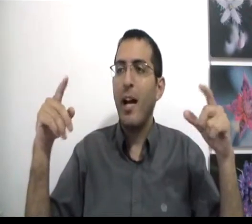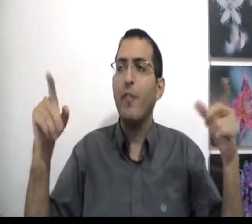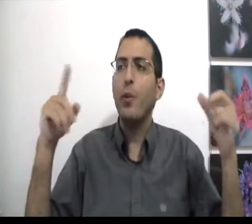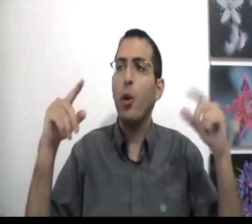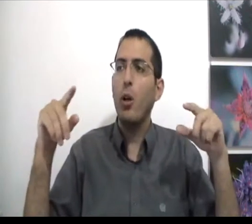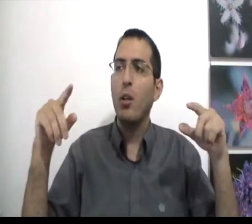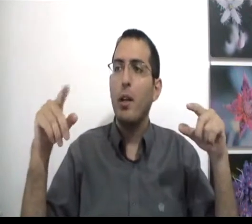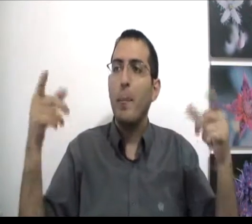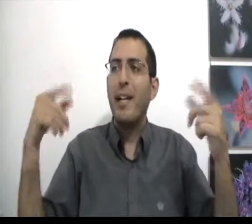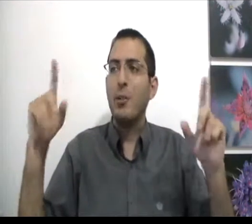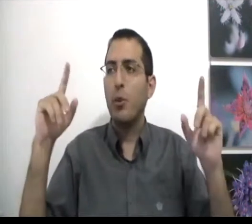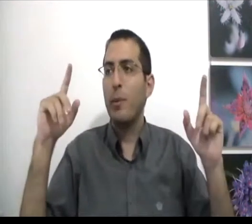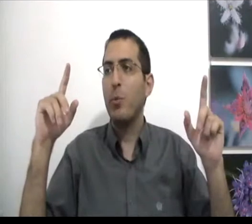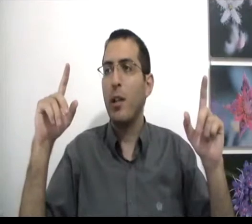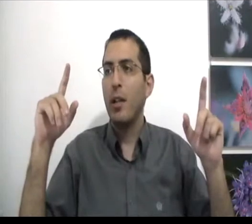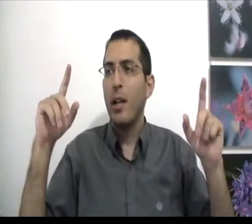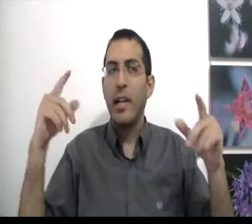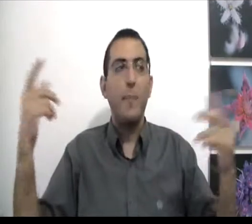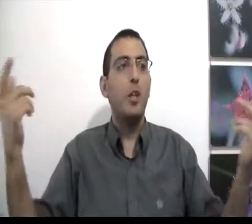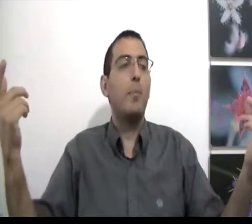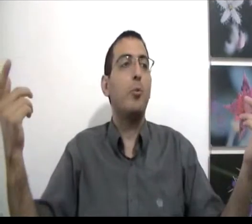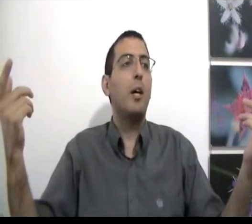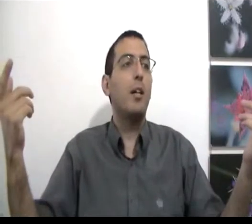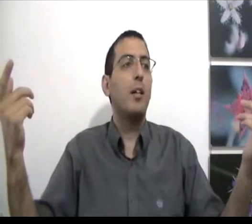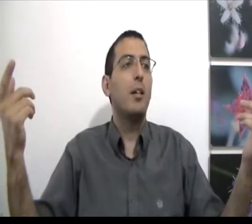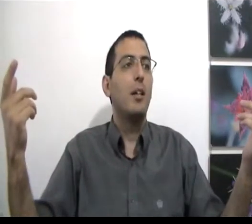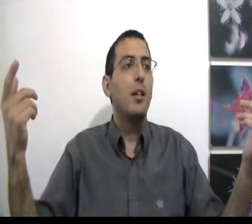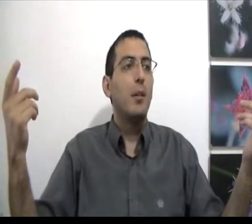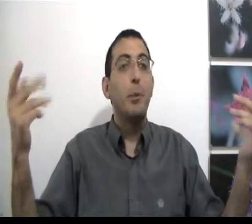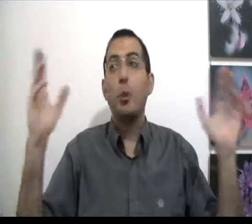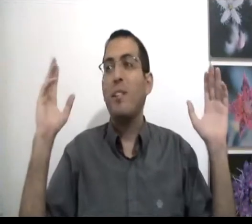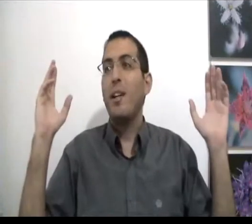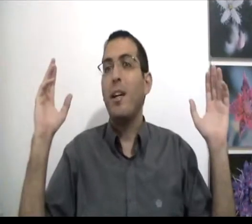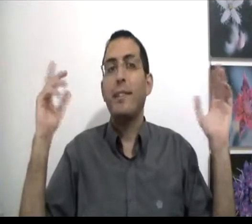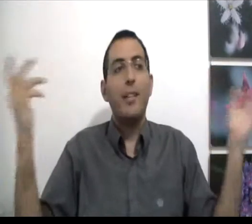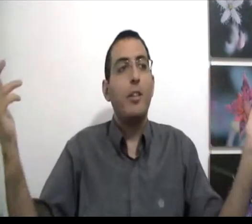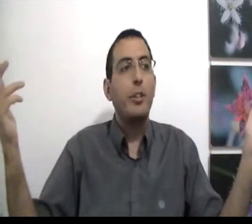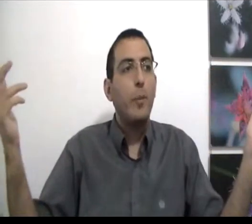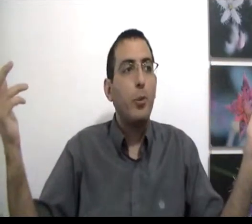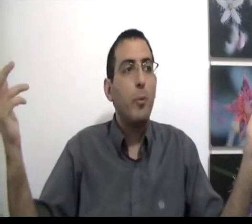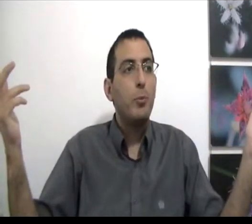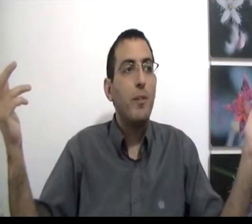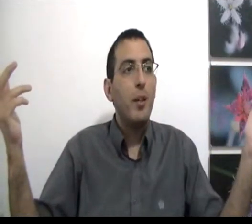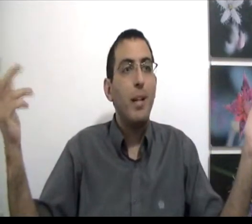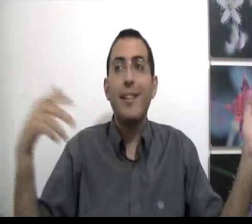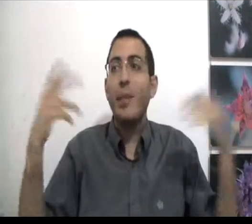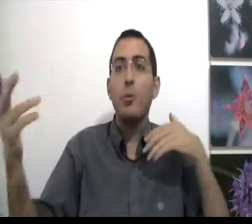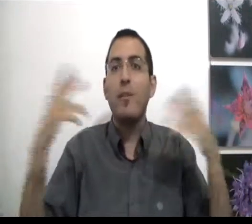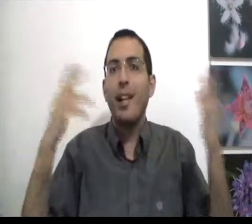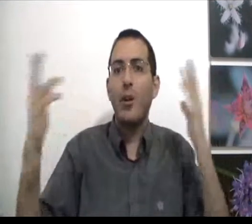אפילו לא בכך שהוא לא בטוח כי אם אתה לא בטוח בשום דבר אז איך אתה יודע שאתה לא בטוח בשום דבר אולי אתה כן בטוח ואתה רק לא